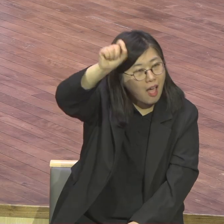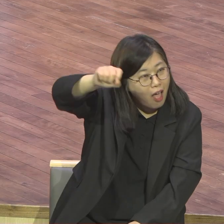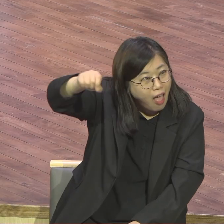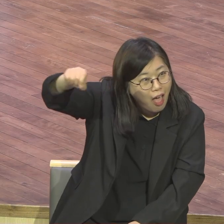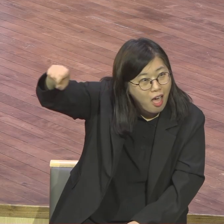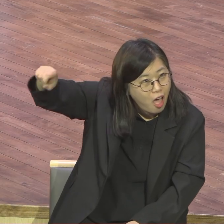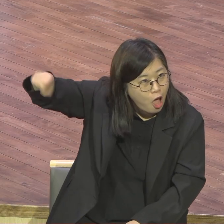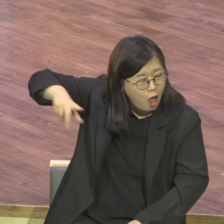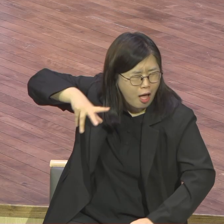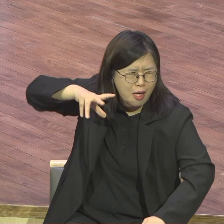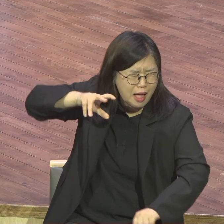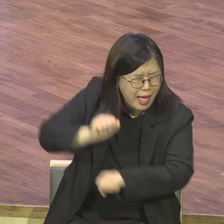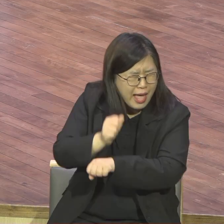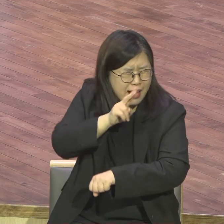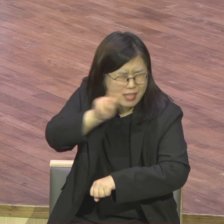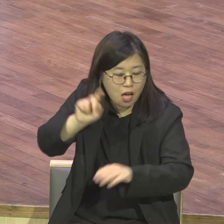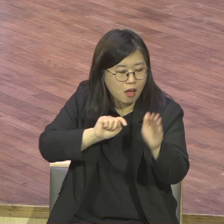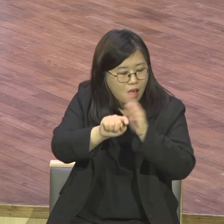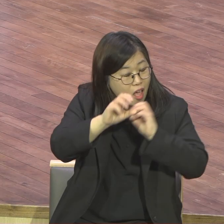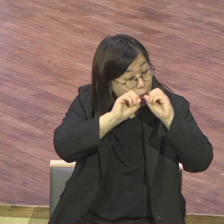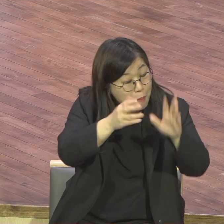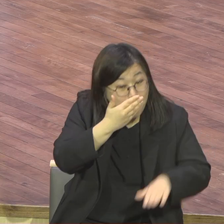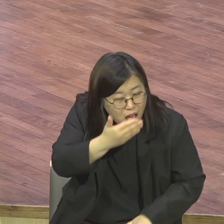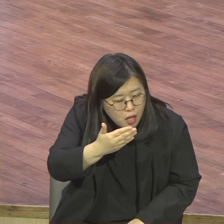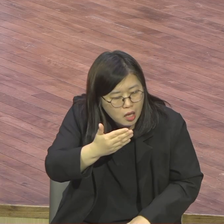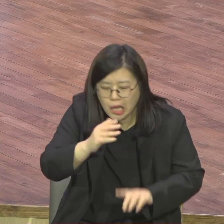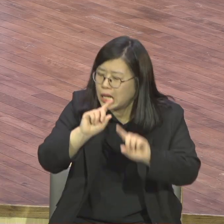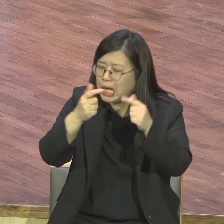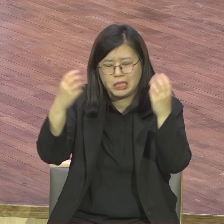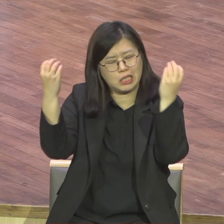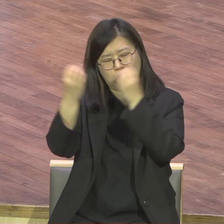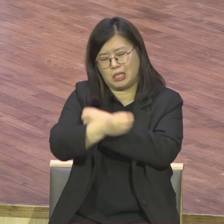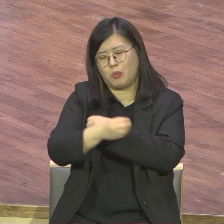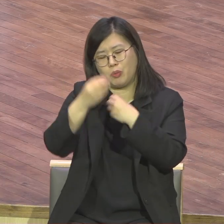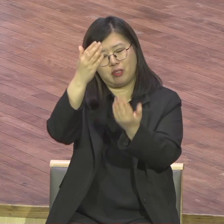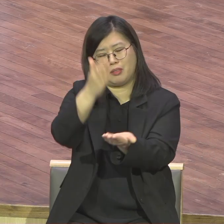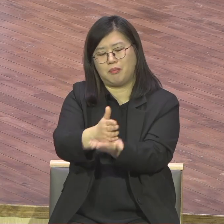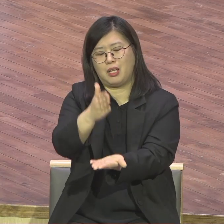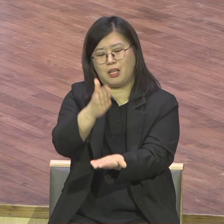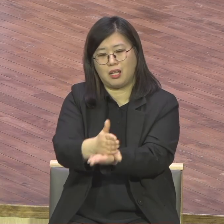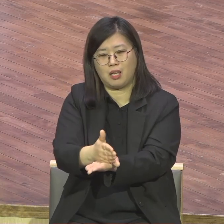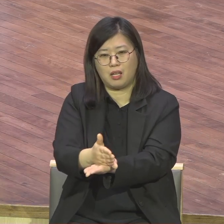따라서 하세요 적시로 이거 적시로 해야 돼요 적시로